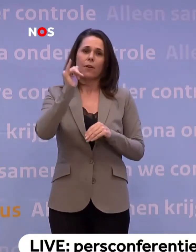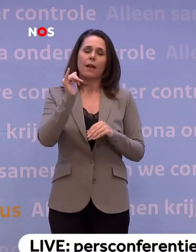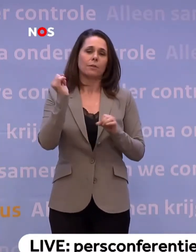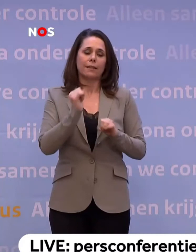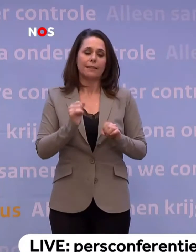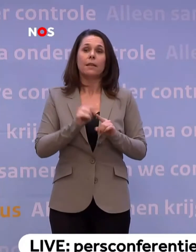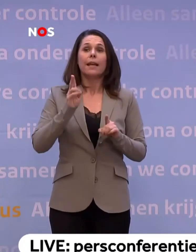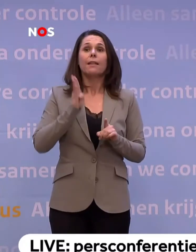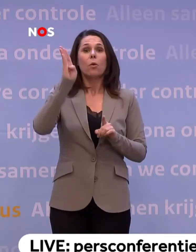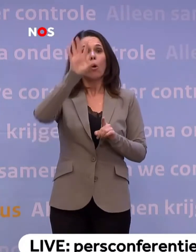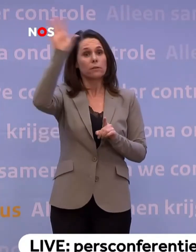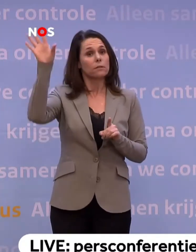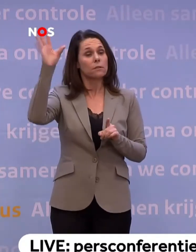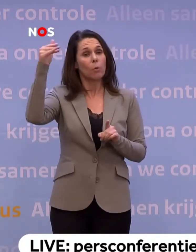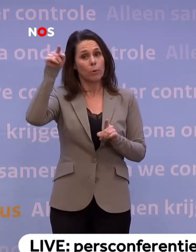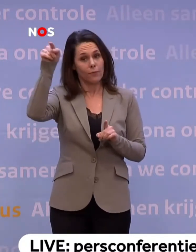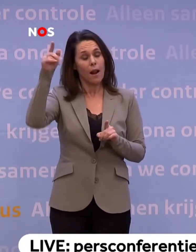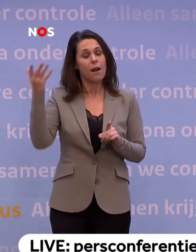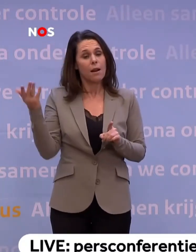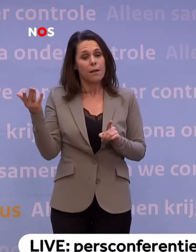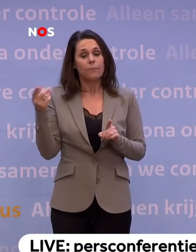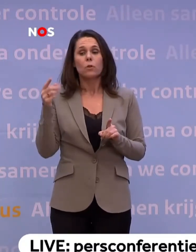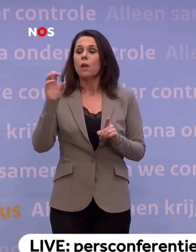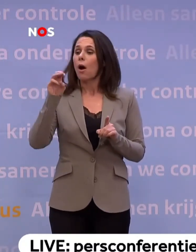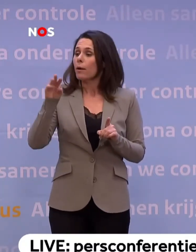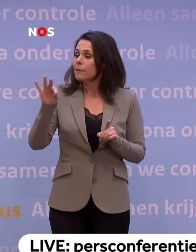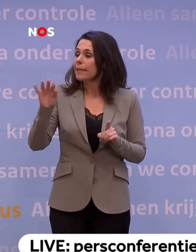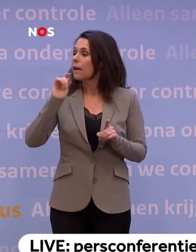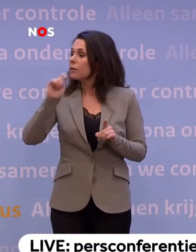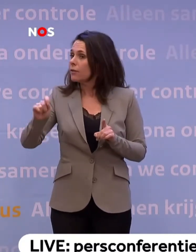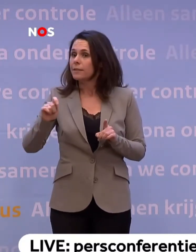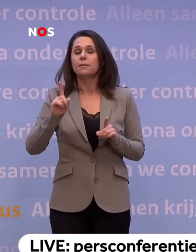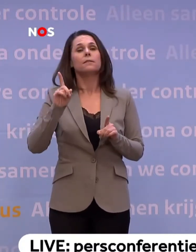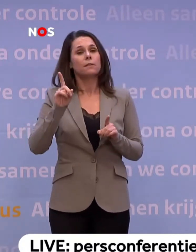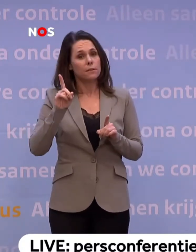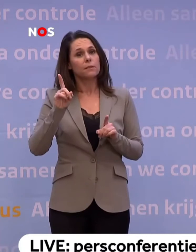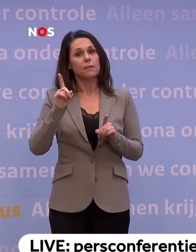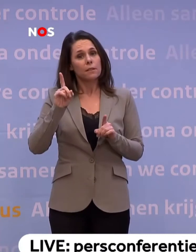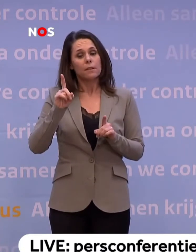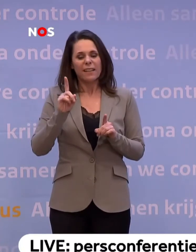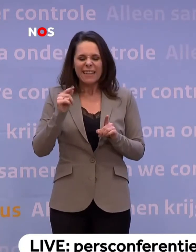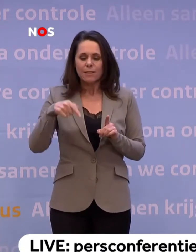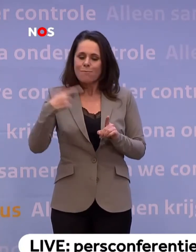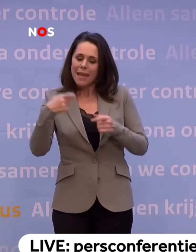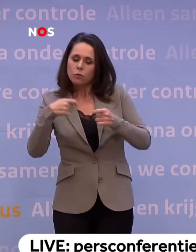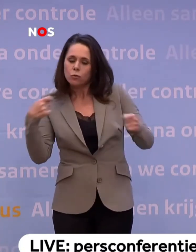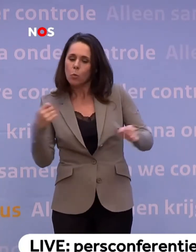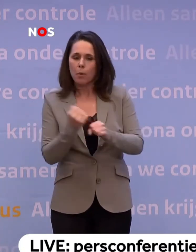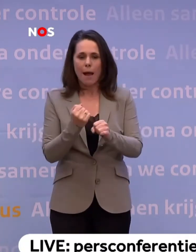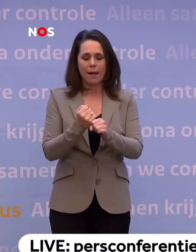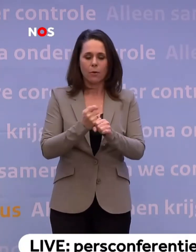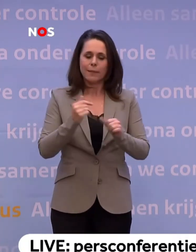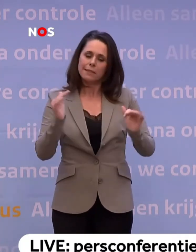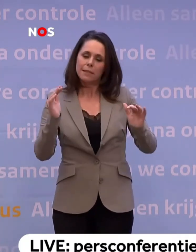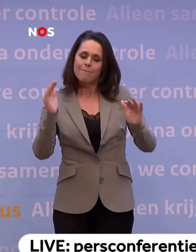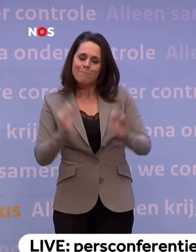In het noorden van het land gebeurt het nog wel. Het advies van het OMT is als je straks als voorwaarde... ...als voorwaarde om iets te versoepelen, als voorwaarde om iets af te